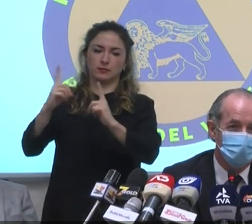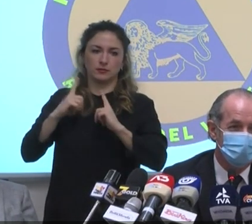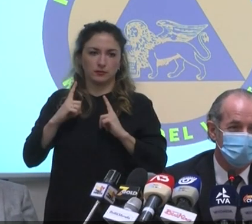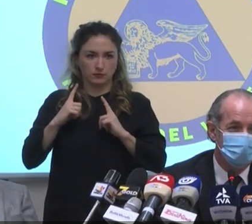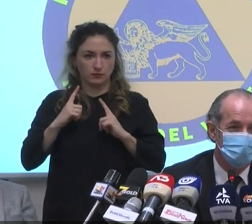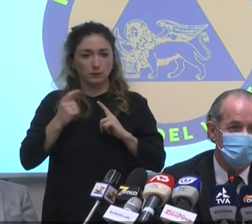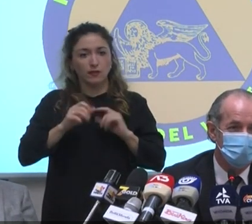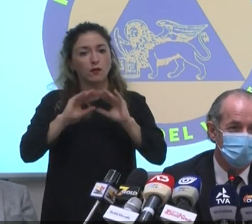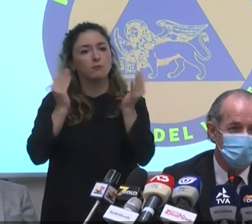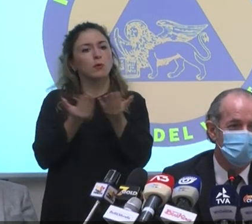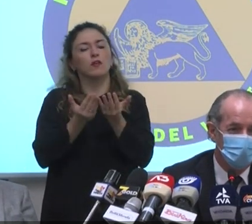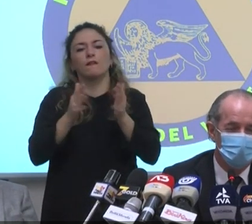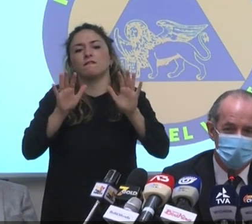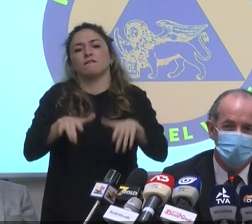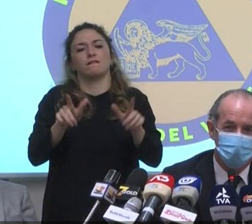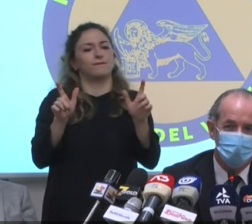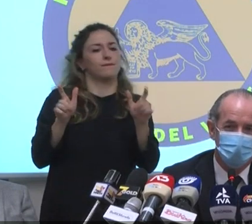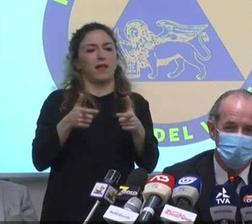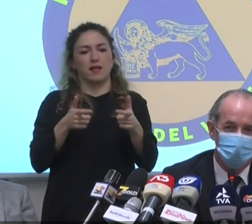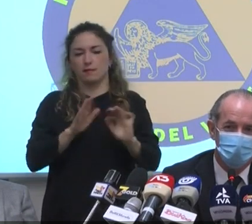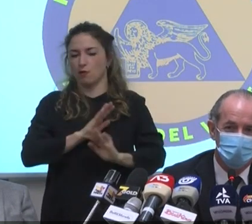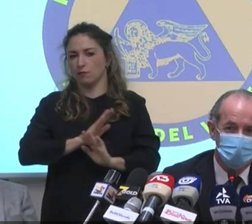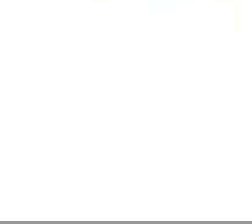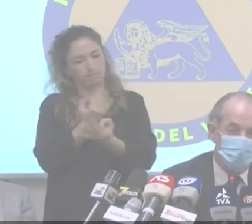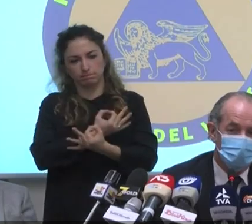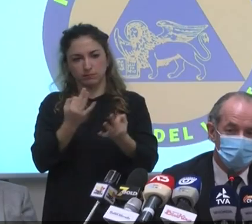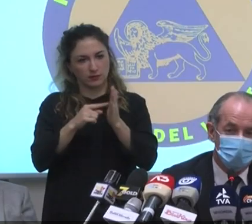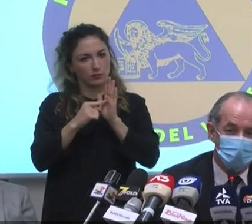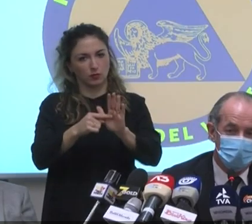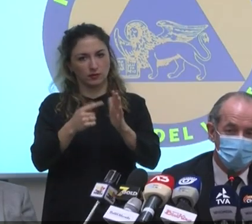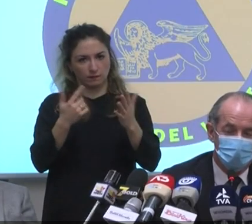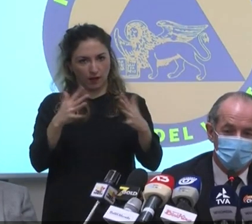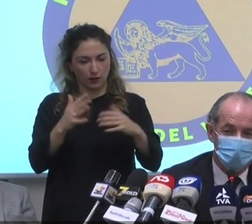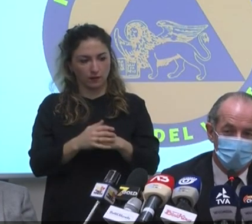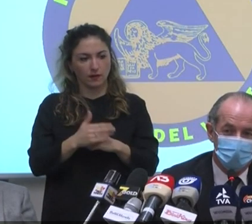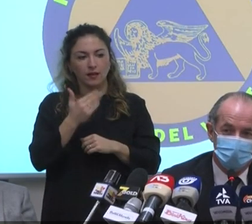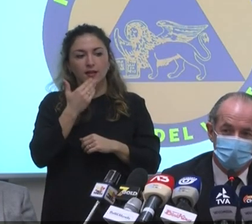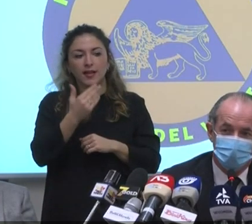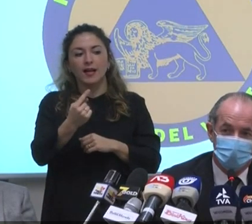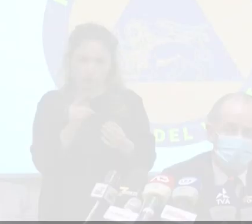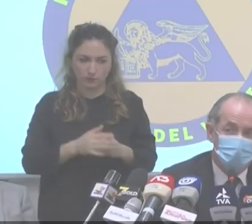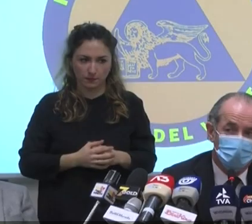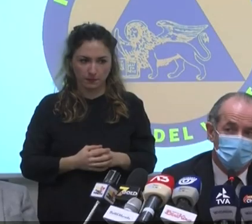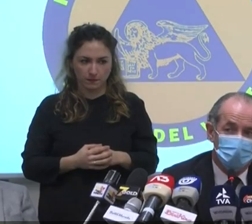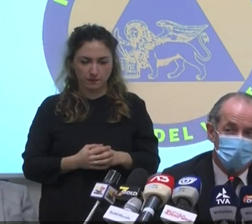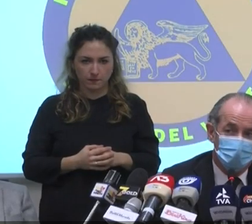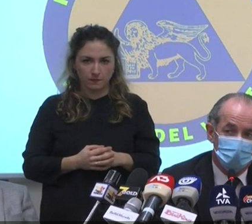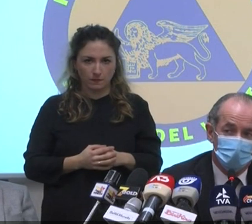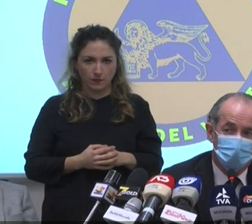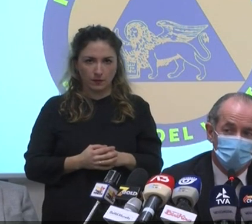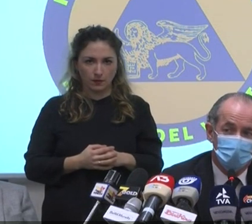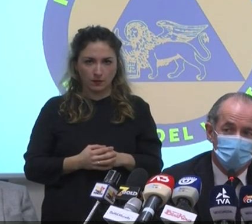si è fermato il mondo si è fermato e poi ringrazio tutti quelli che mi vogliono male e dico,